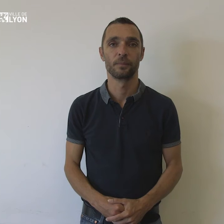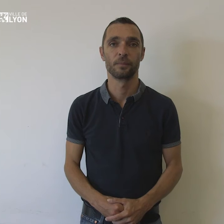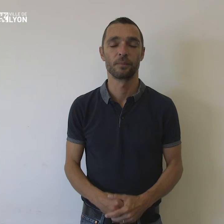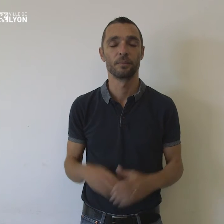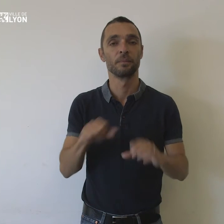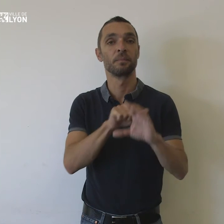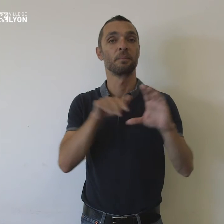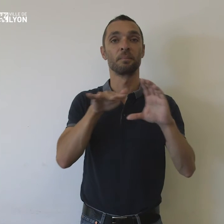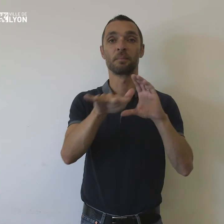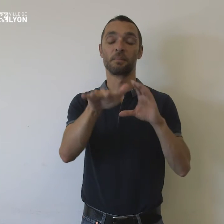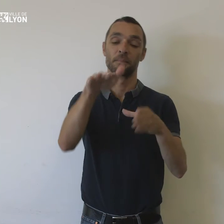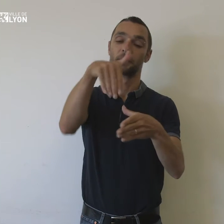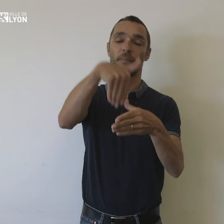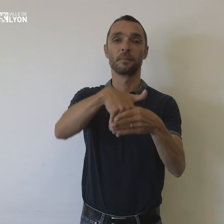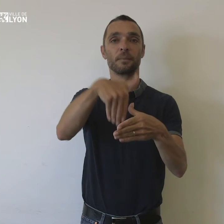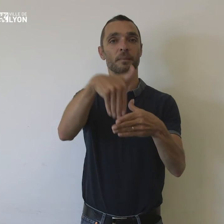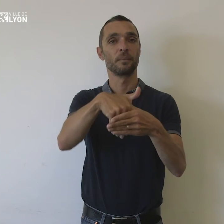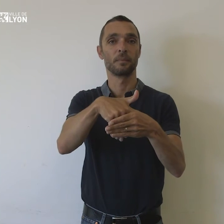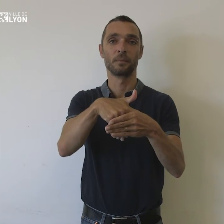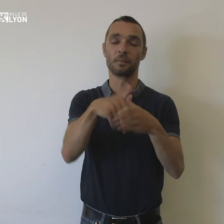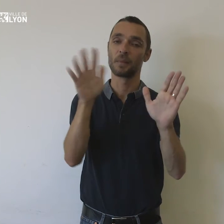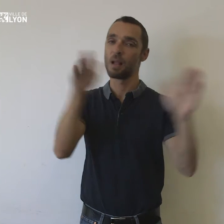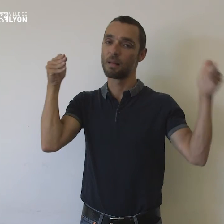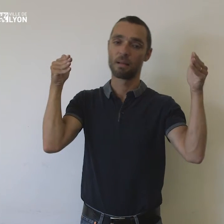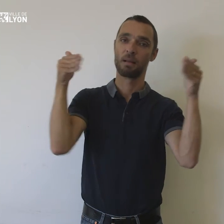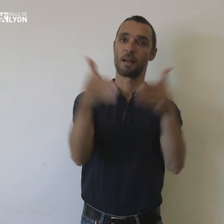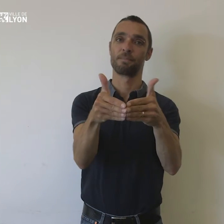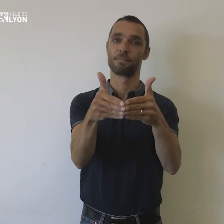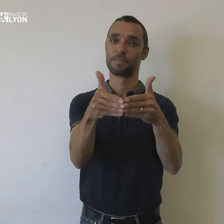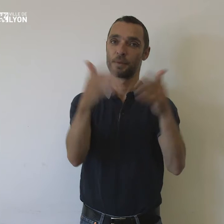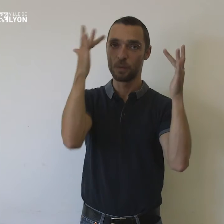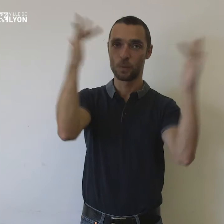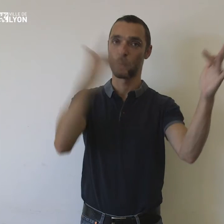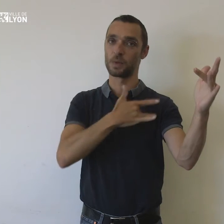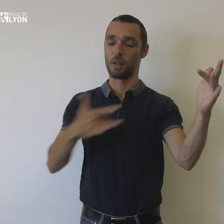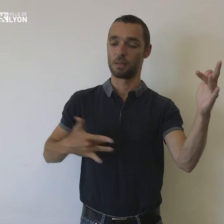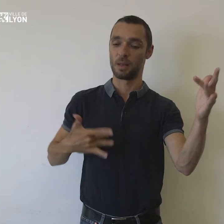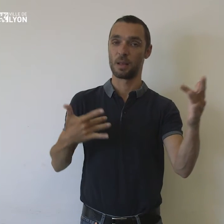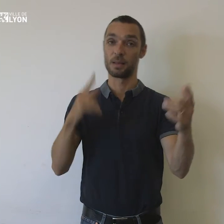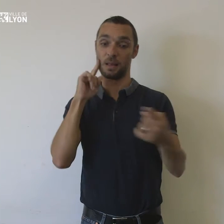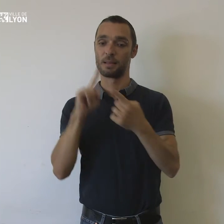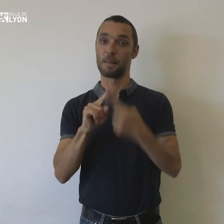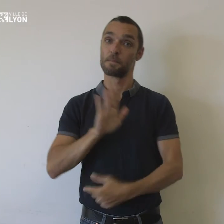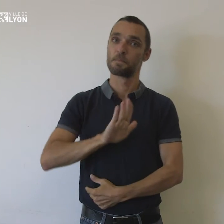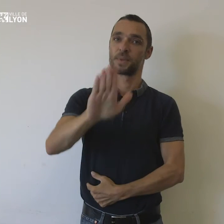Au sein de la médiathèque du Bachu, Cap Culture Santé est un service thématique dédié à la santé et au corps.